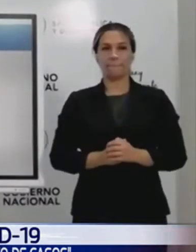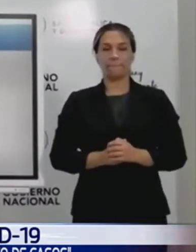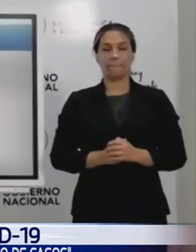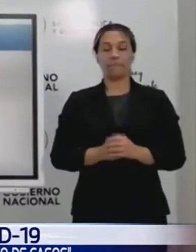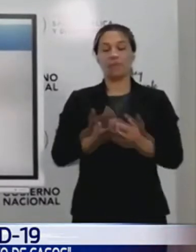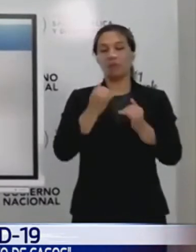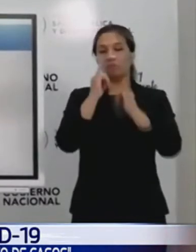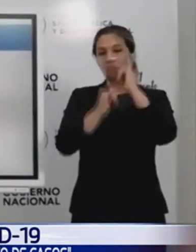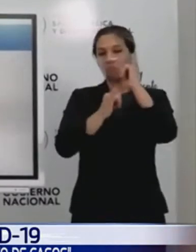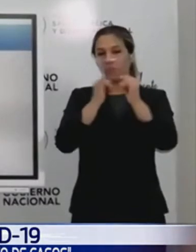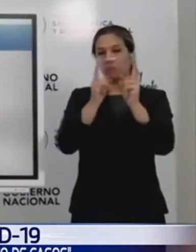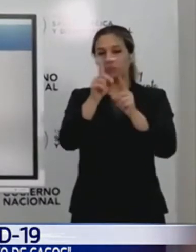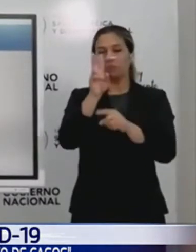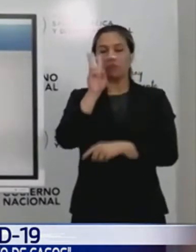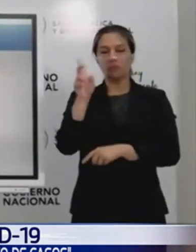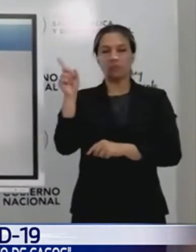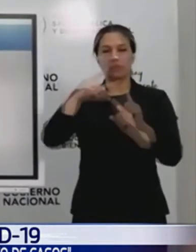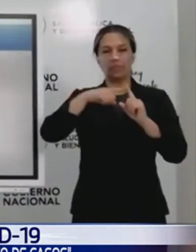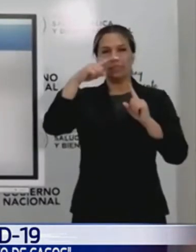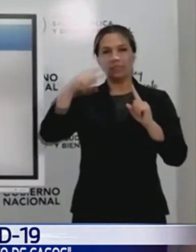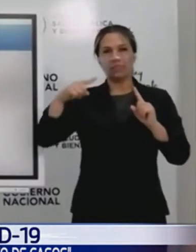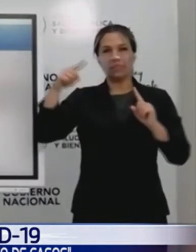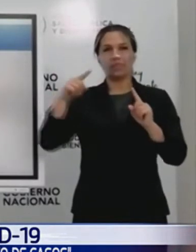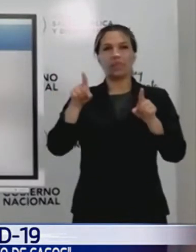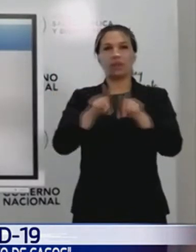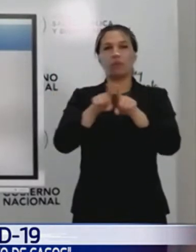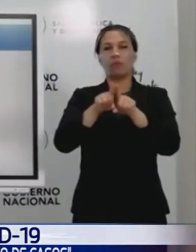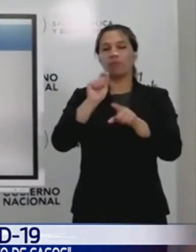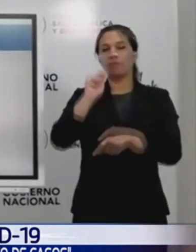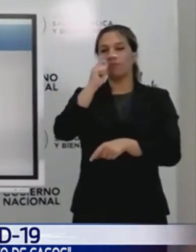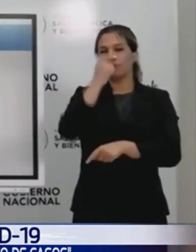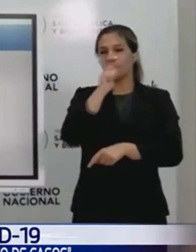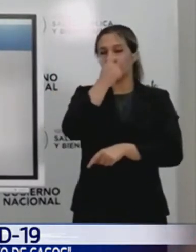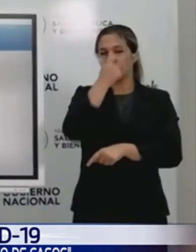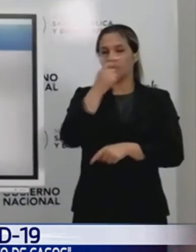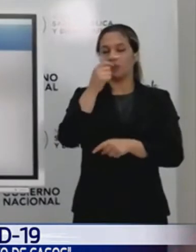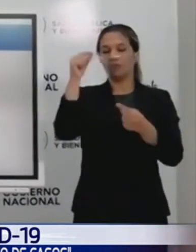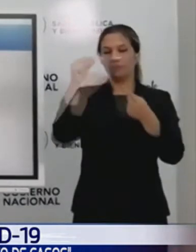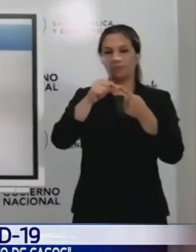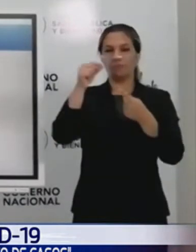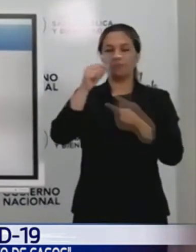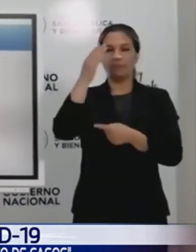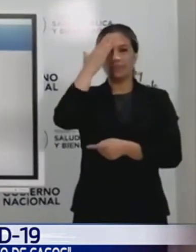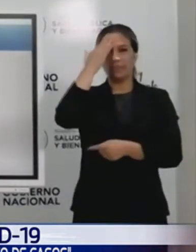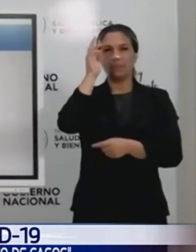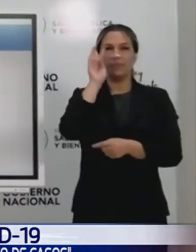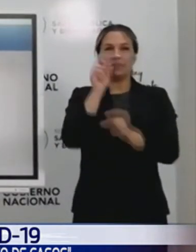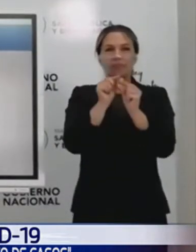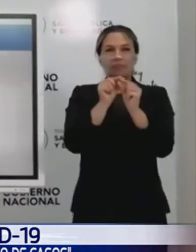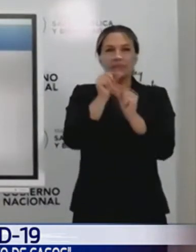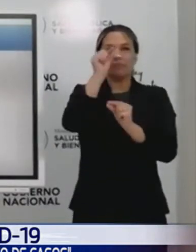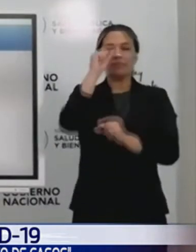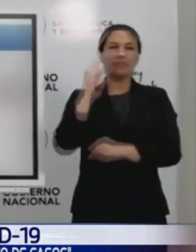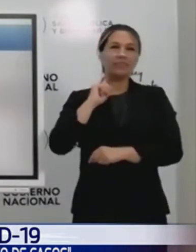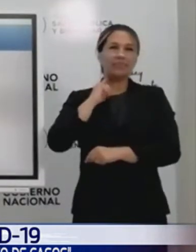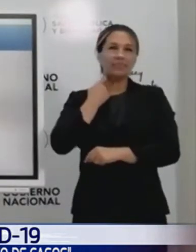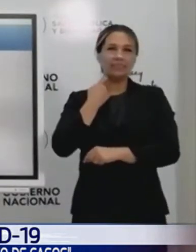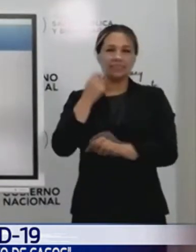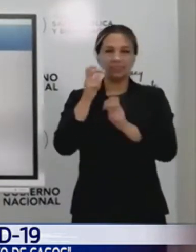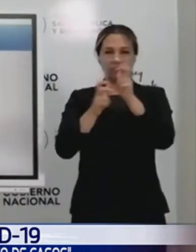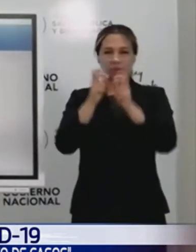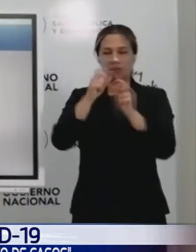comentaba. fíjense, este es el ritmo de test en un gris fino. Un ritmo de test por día